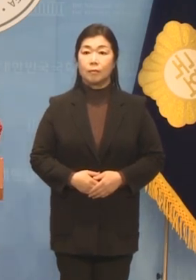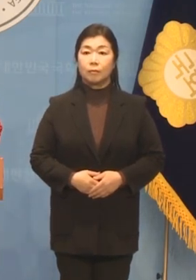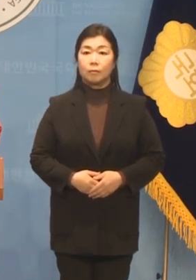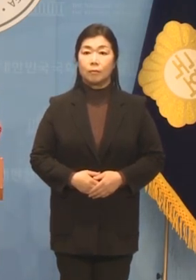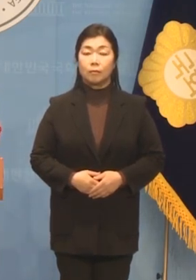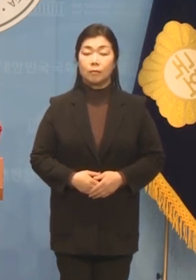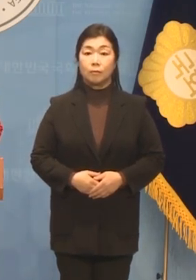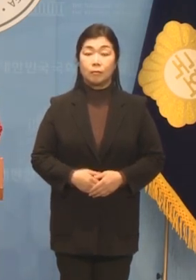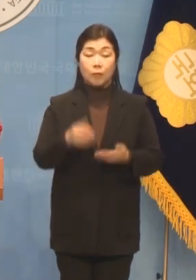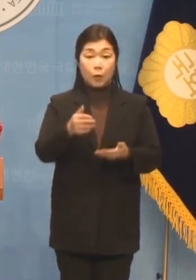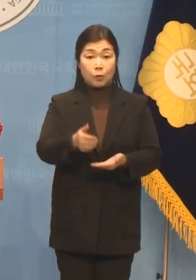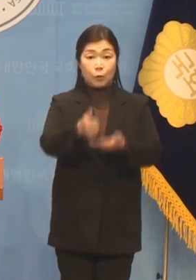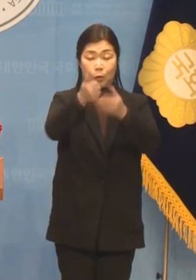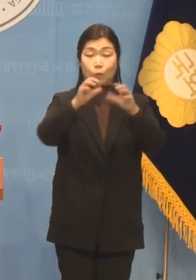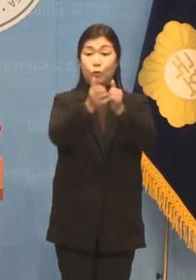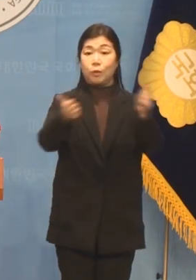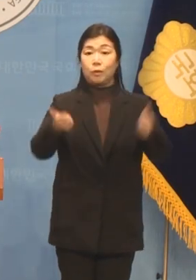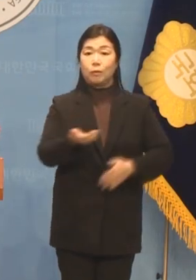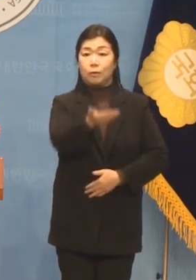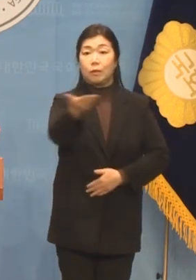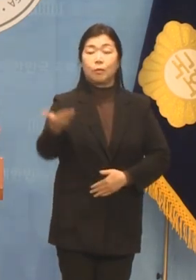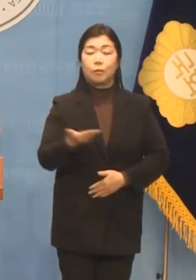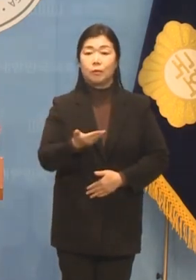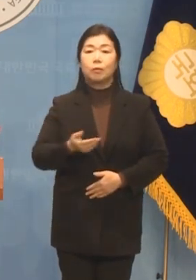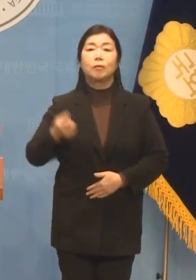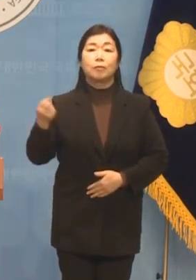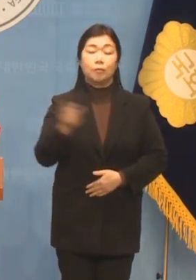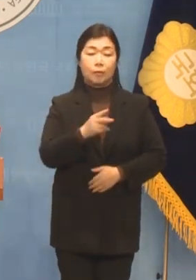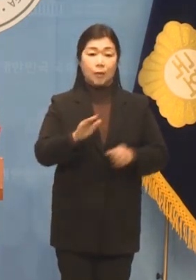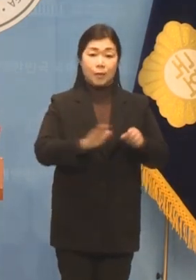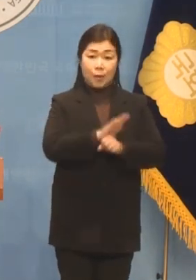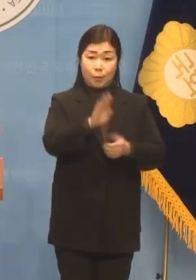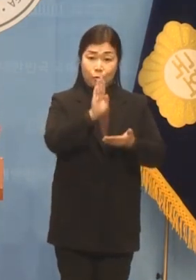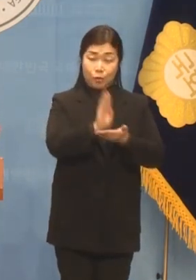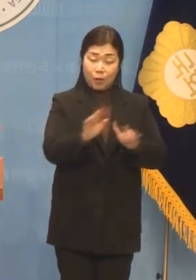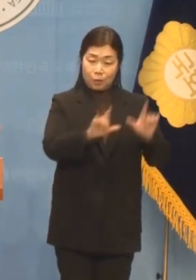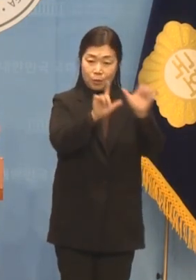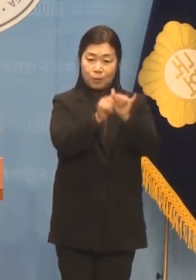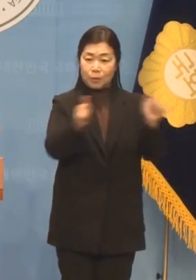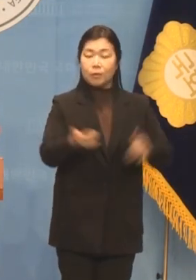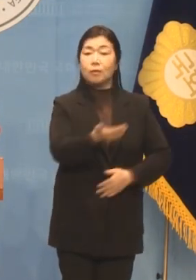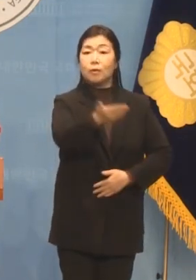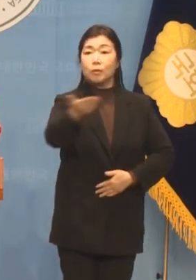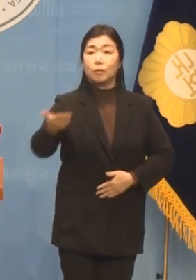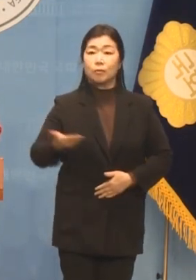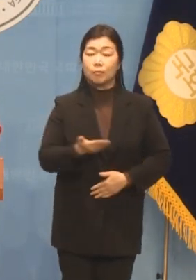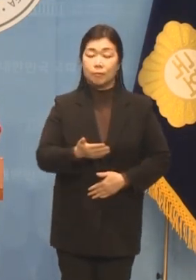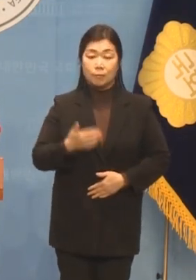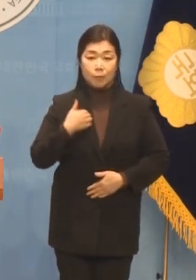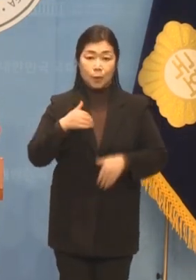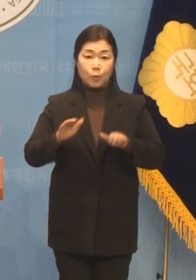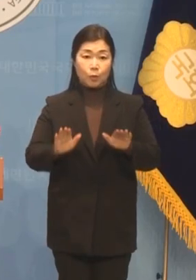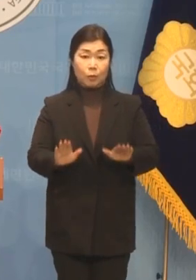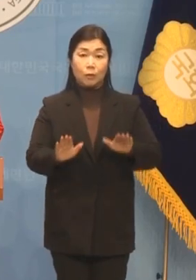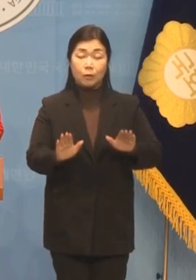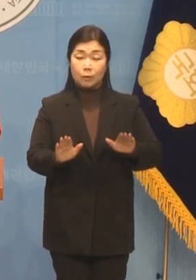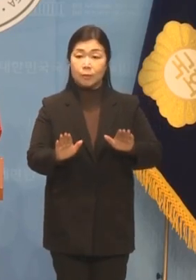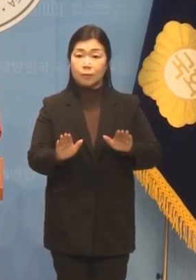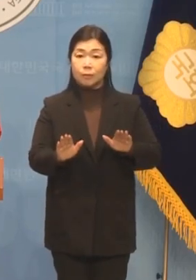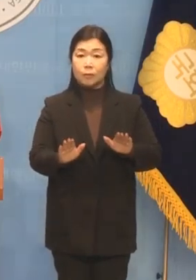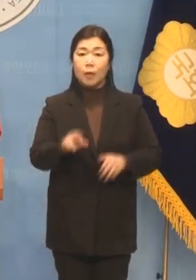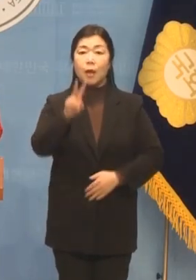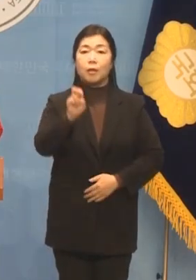존경하는 국민 여러분 그리고 사랑하는 분당 주민 여러분 저는 오늘